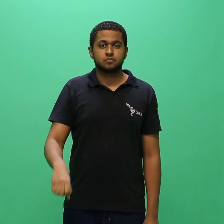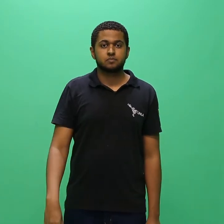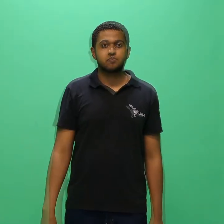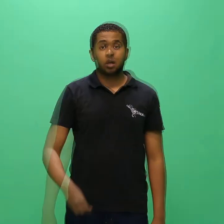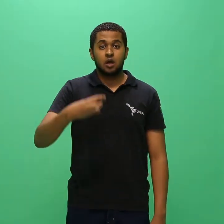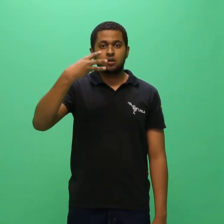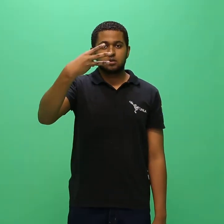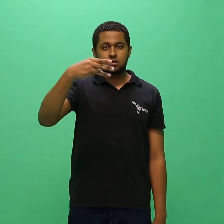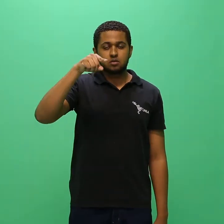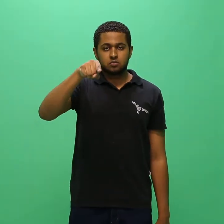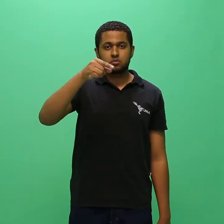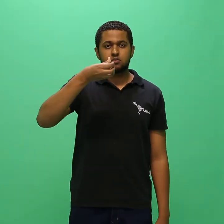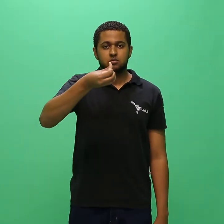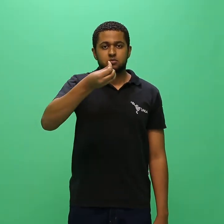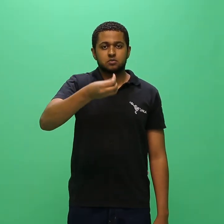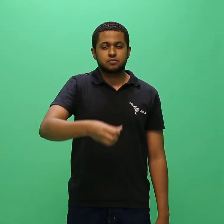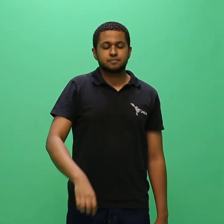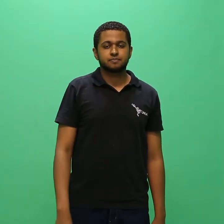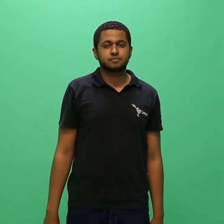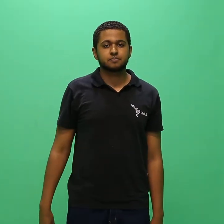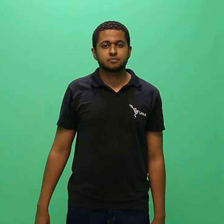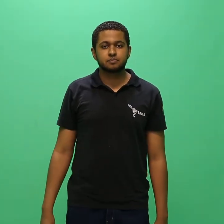3.6.1.